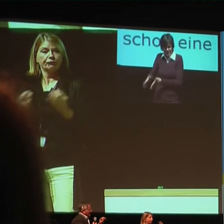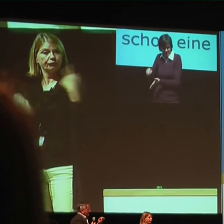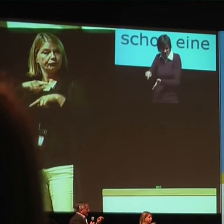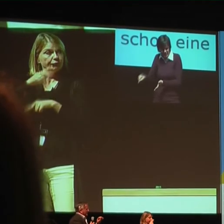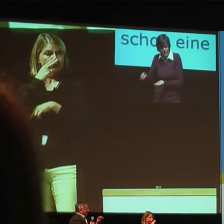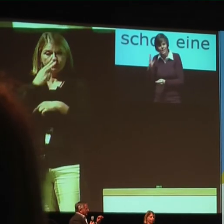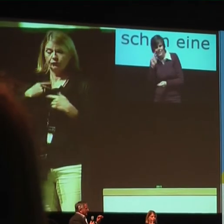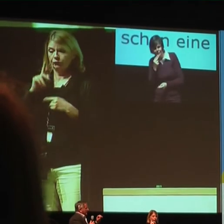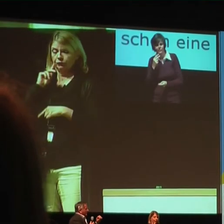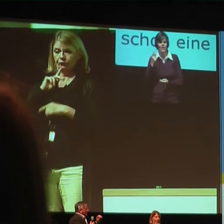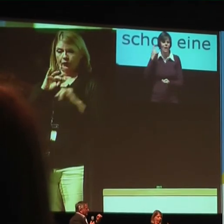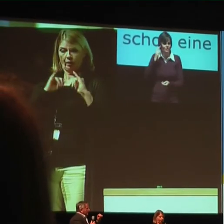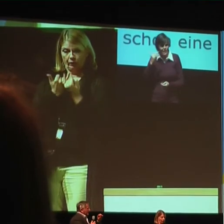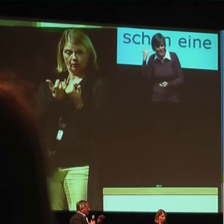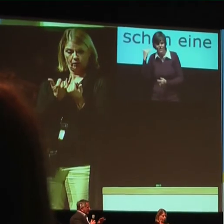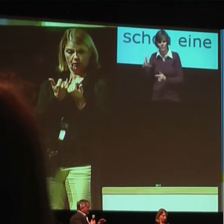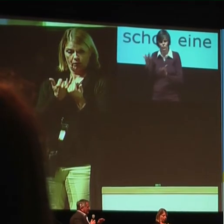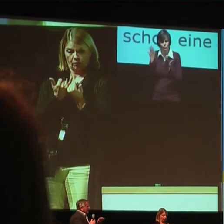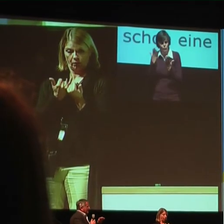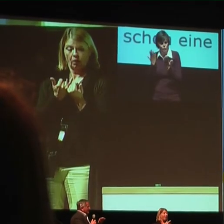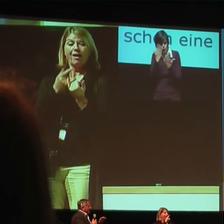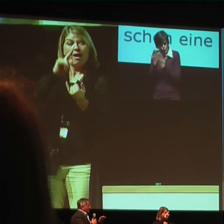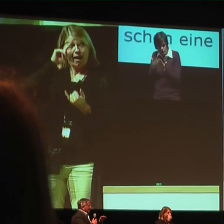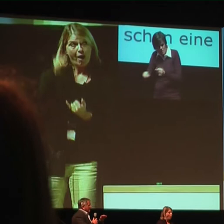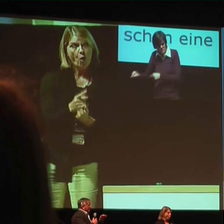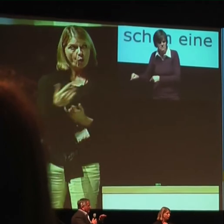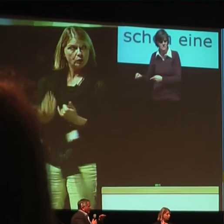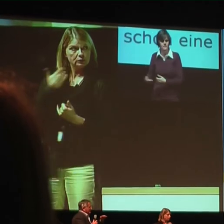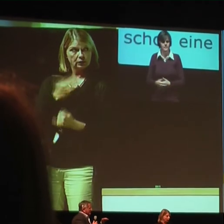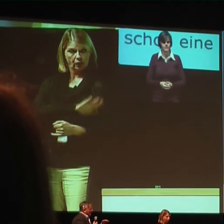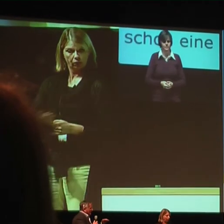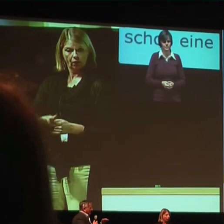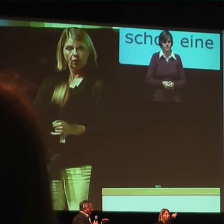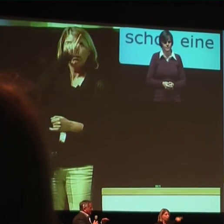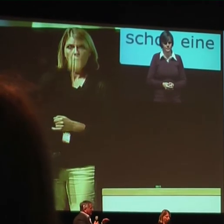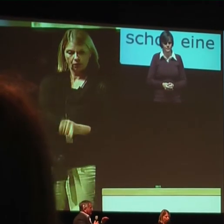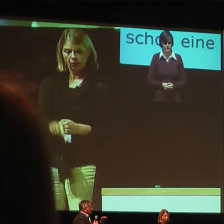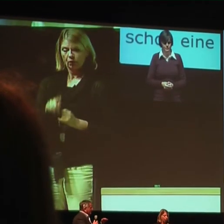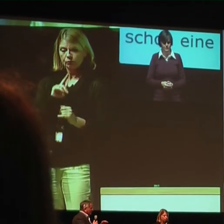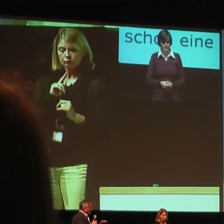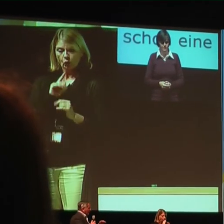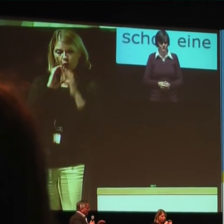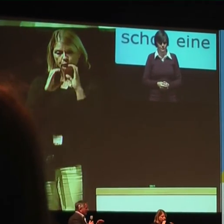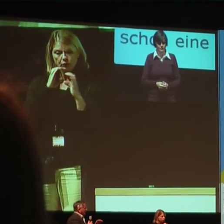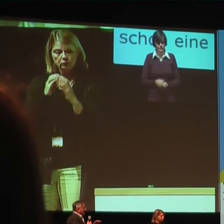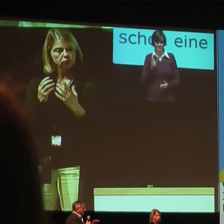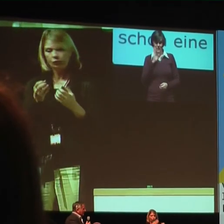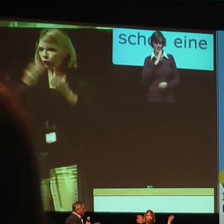mit ihren CI-Kindern kommunizieren können, ist es wunderbar. Da bin ich immer wieder